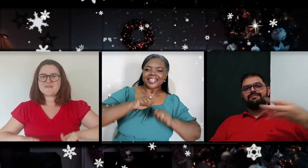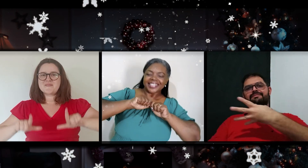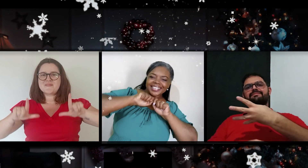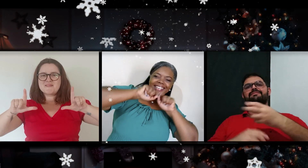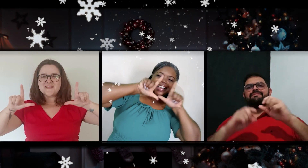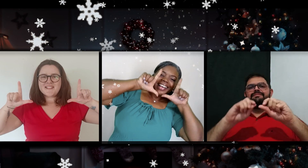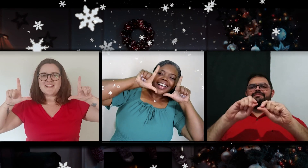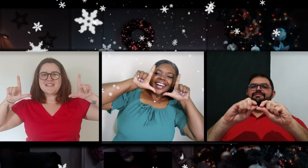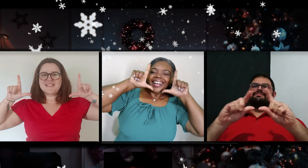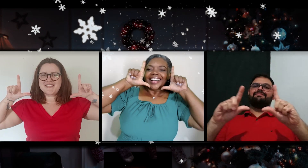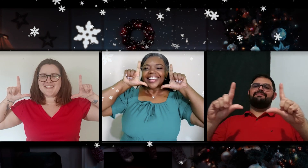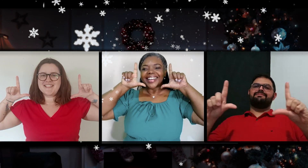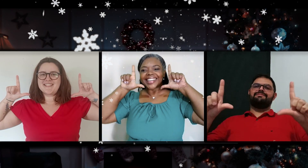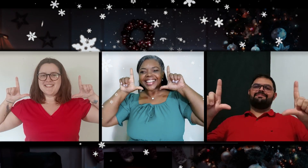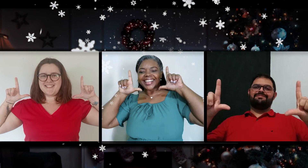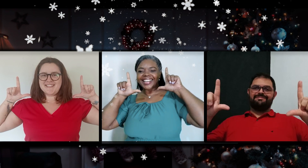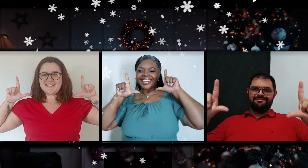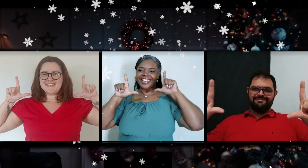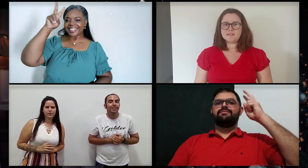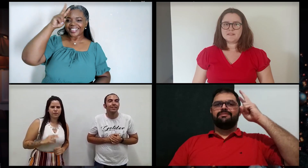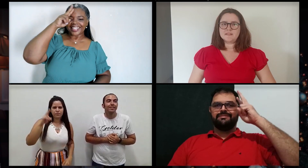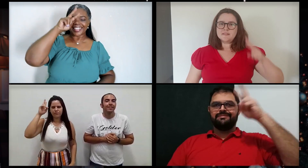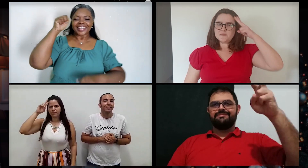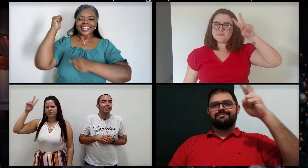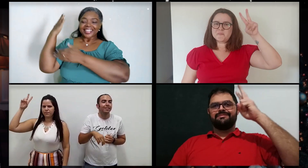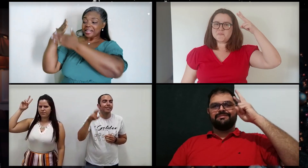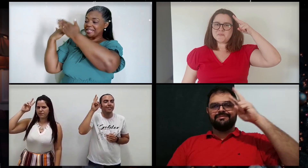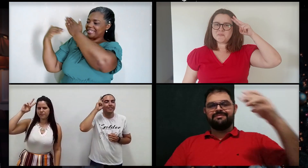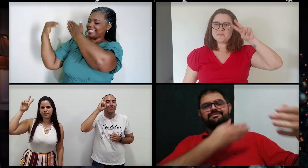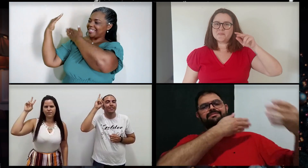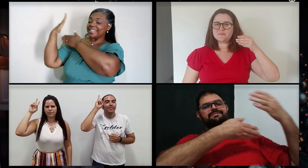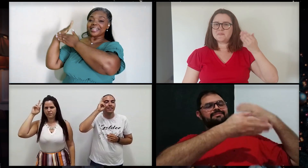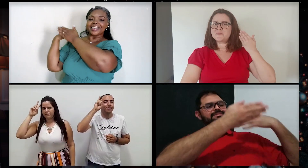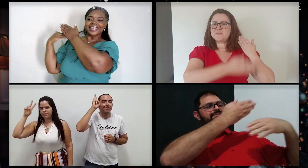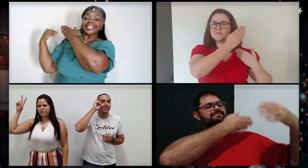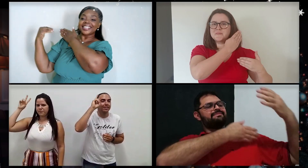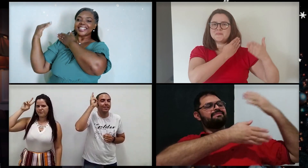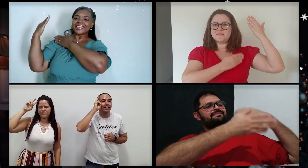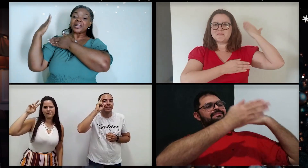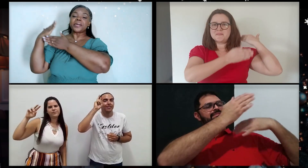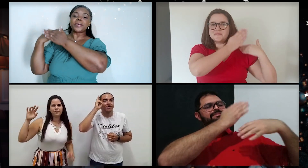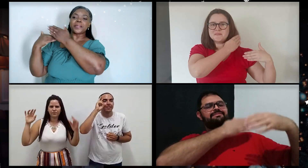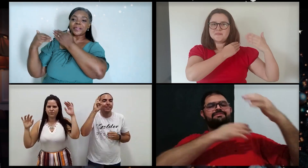cada amanhecer Mas caso que se foi,